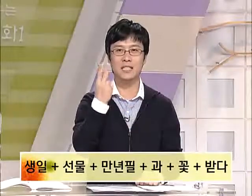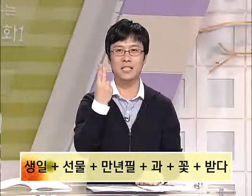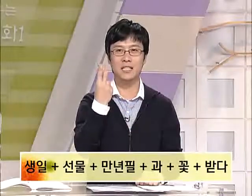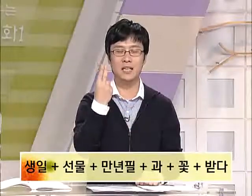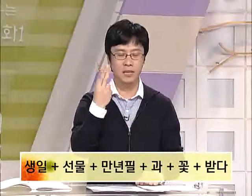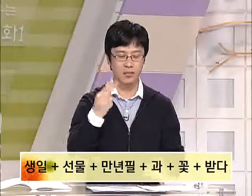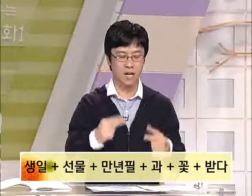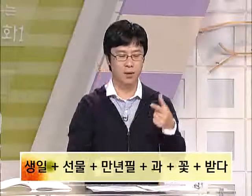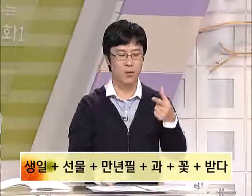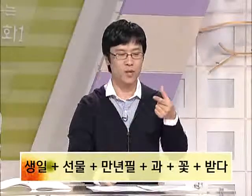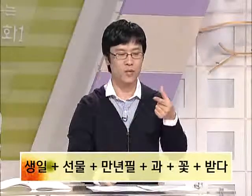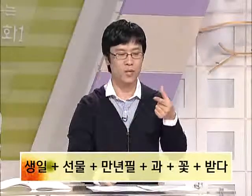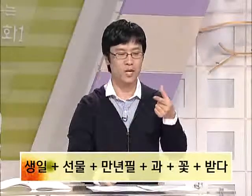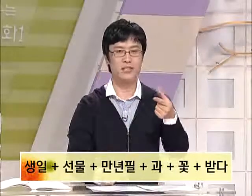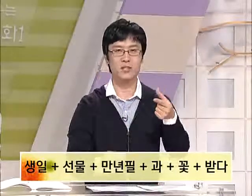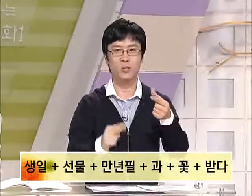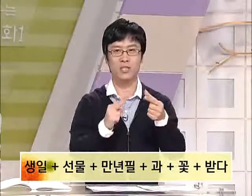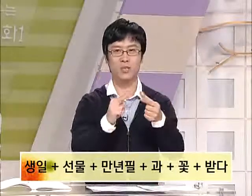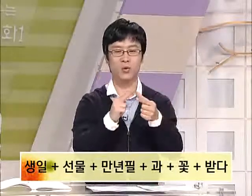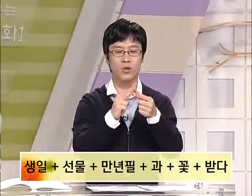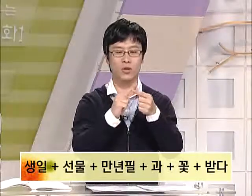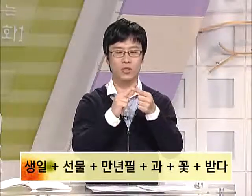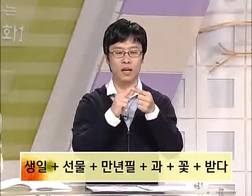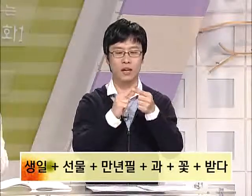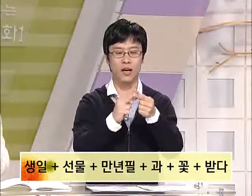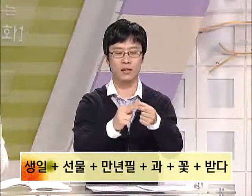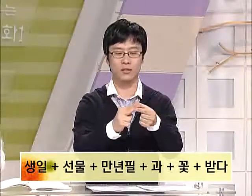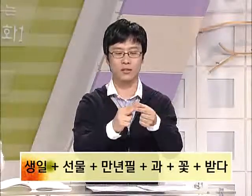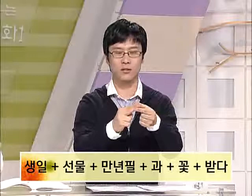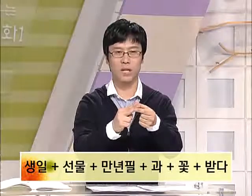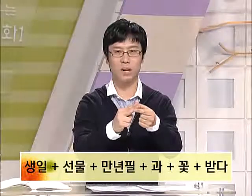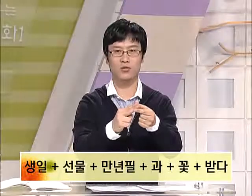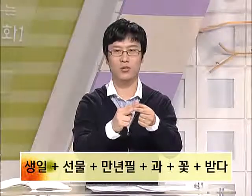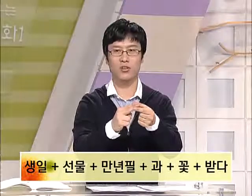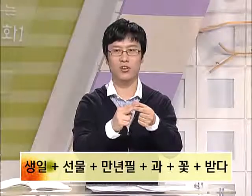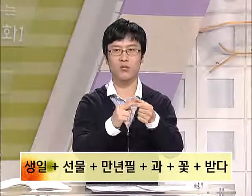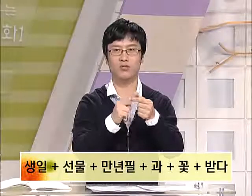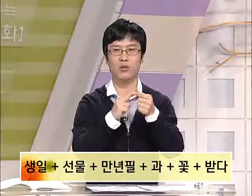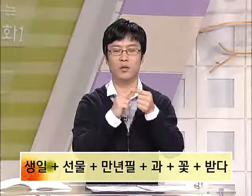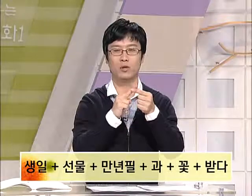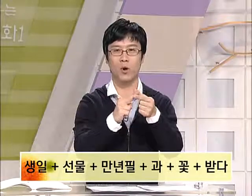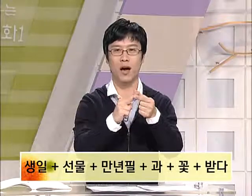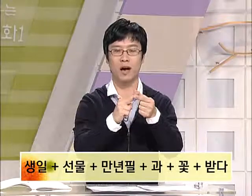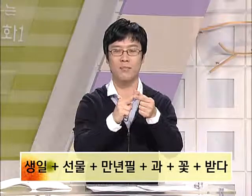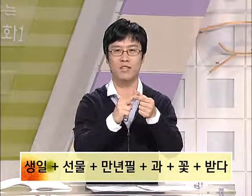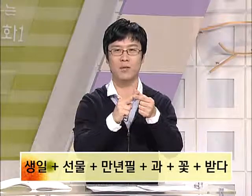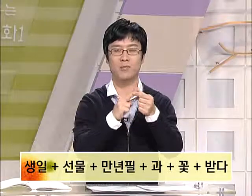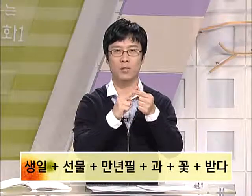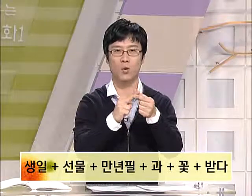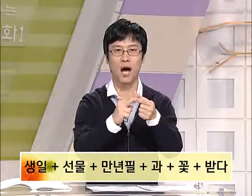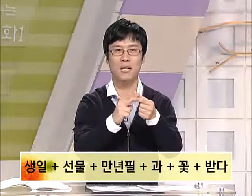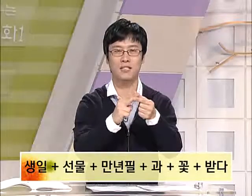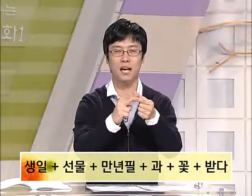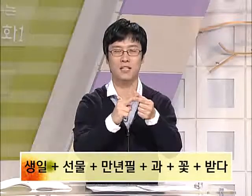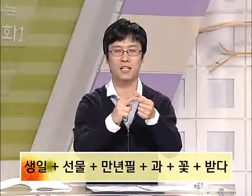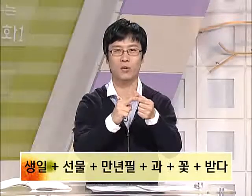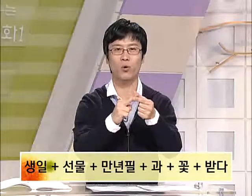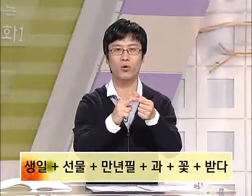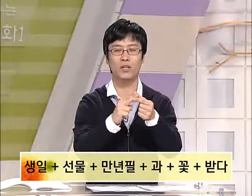이지 그 다음에 왼손에 일지 오지로 이렇게 딱 잡아주시는 거예요. 무엇 무엇 과 만년필과 자 그 다음에 꽃